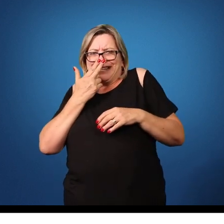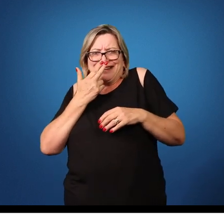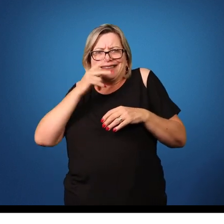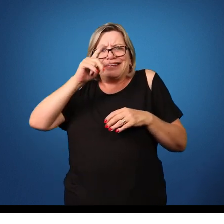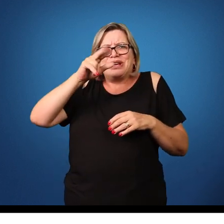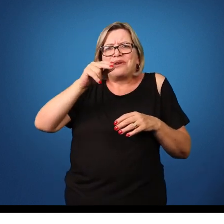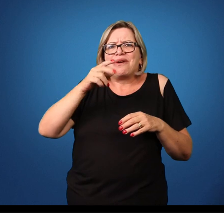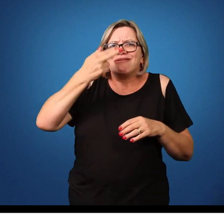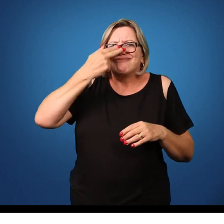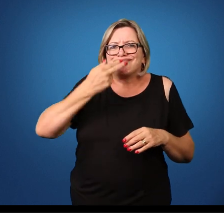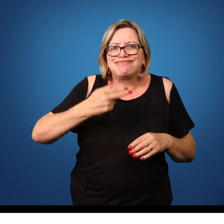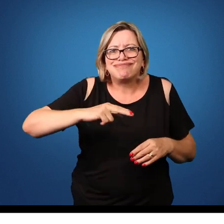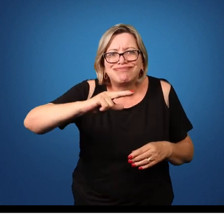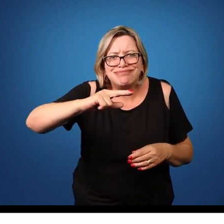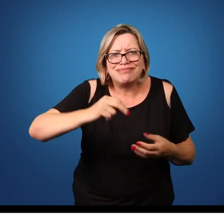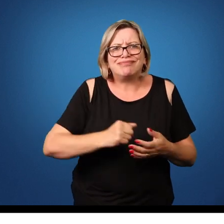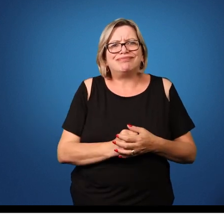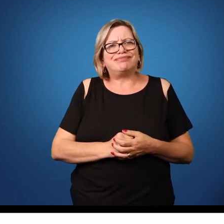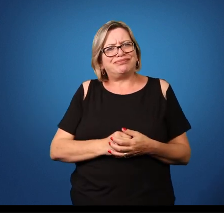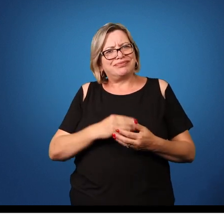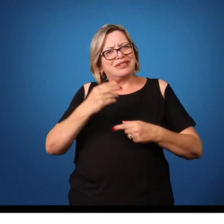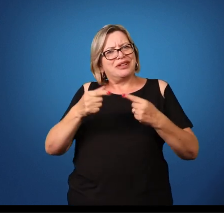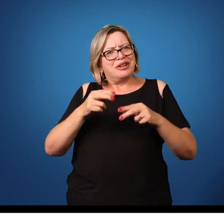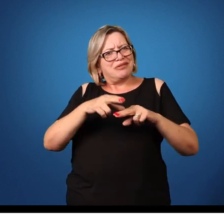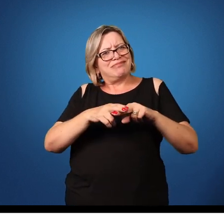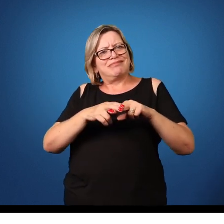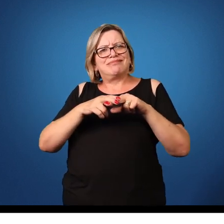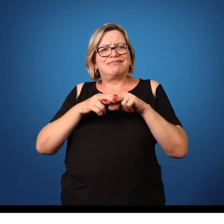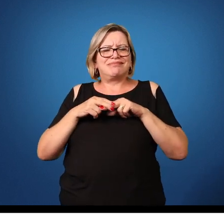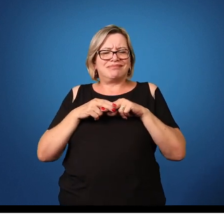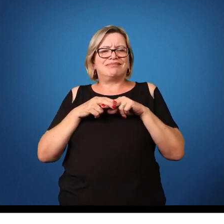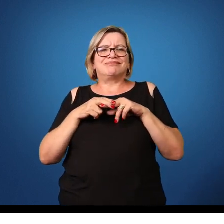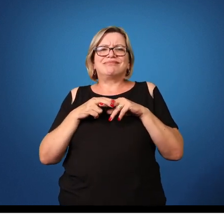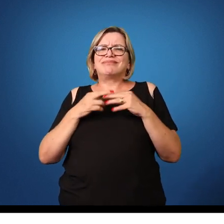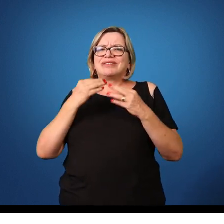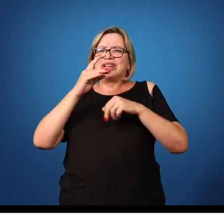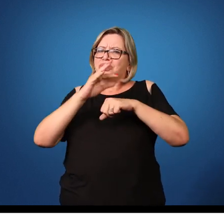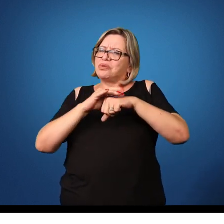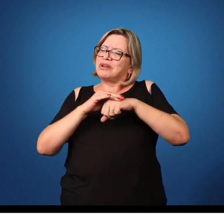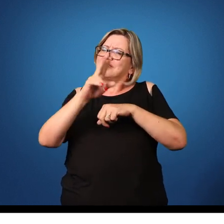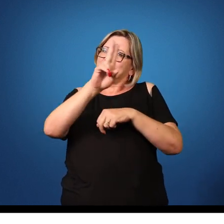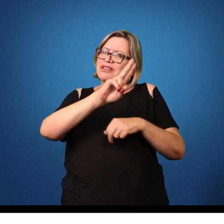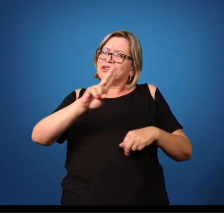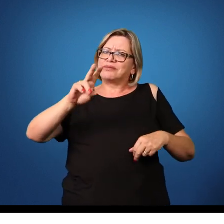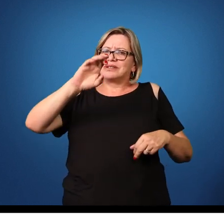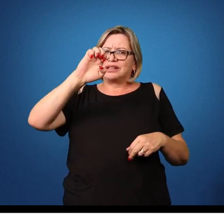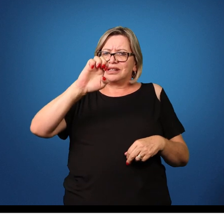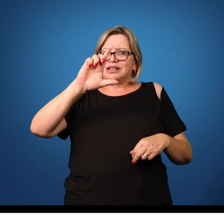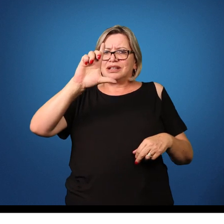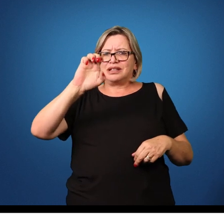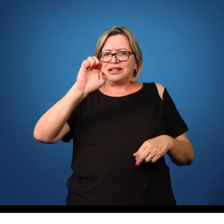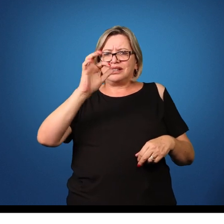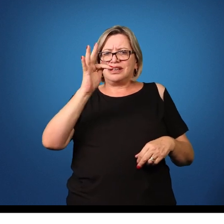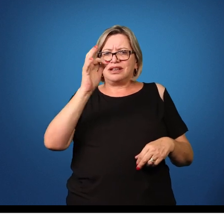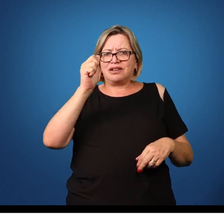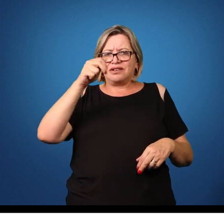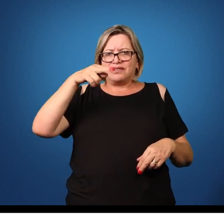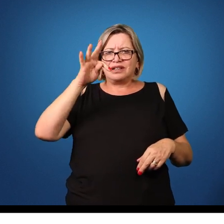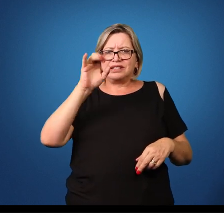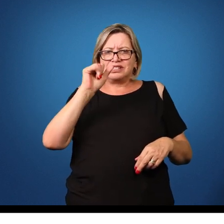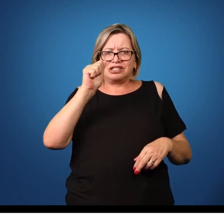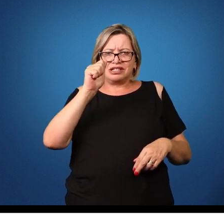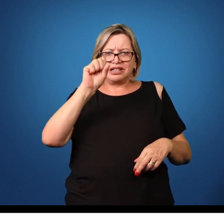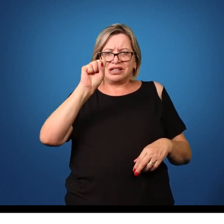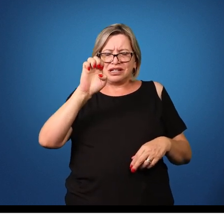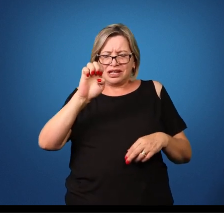pata de elefante, vamos dizer assim. Isso, por conta disso, a doença é denominada como elefantíase. Por fim,